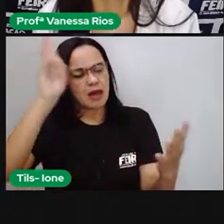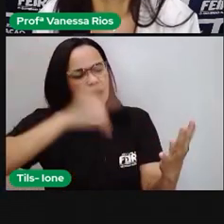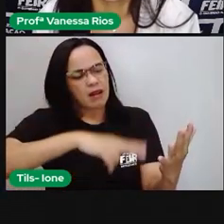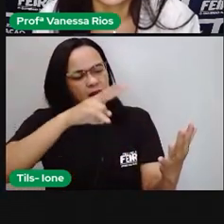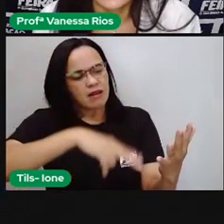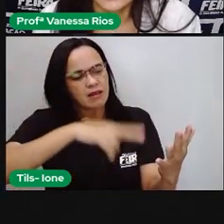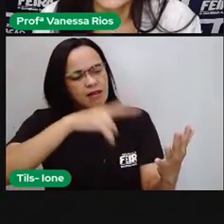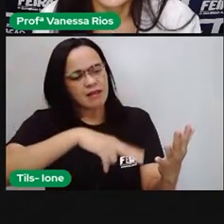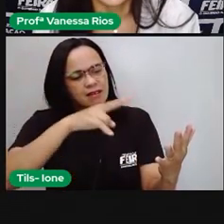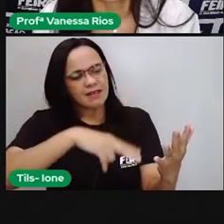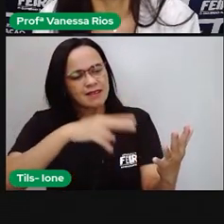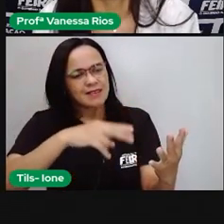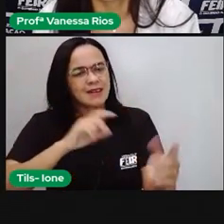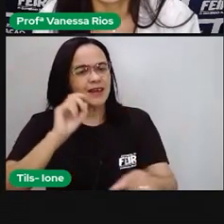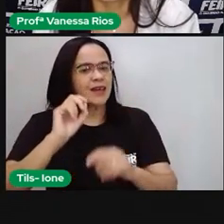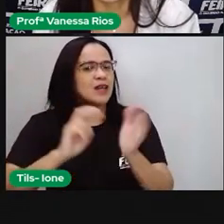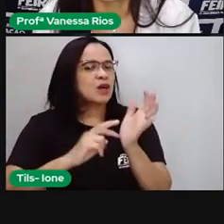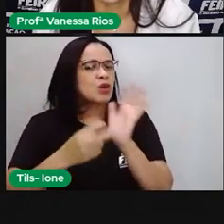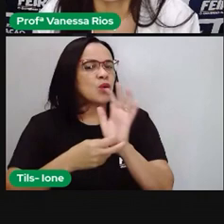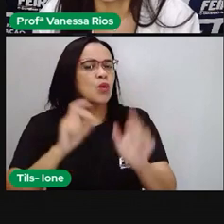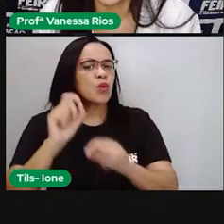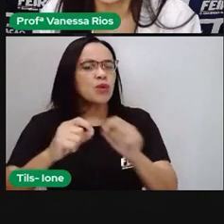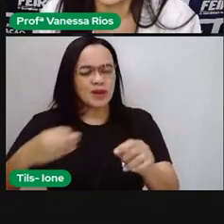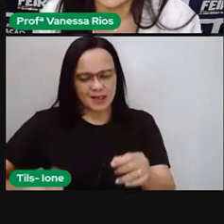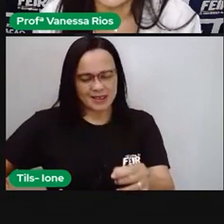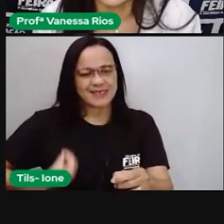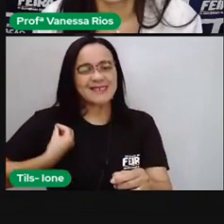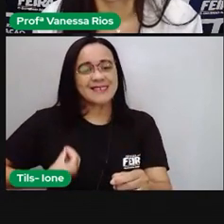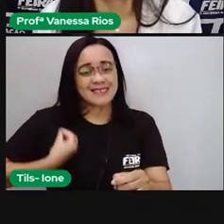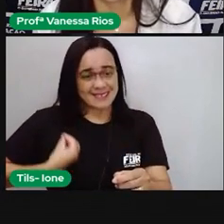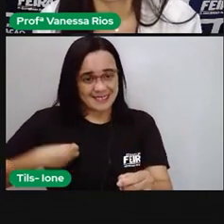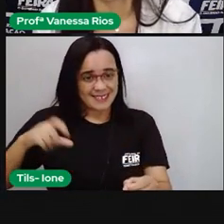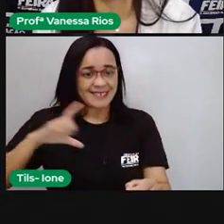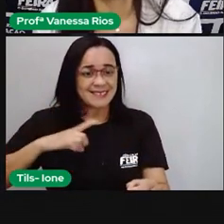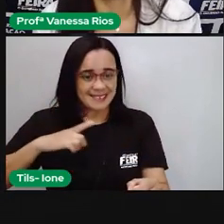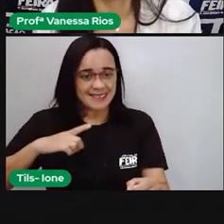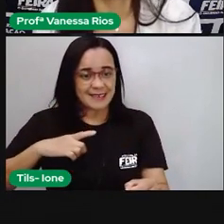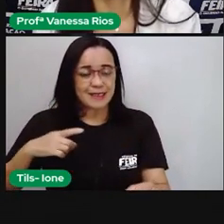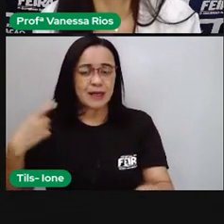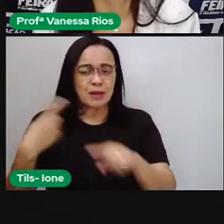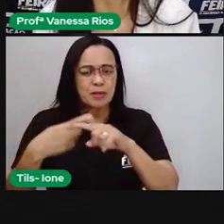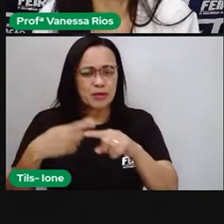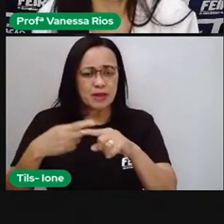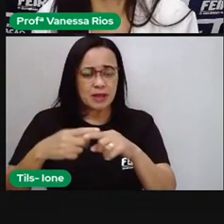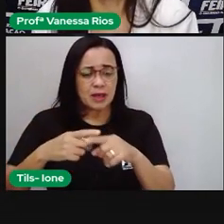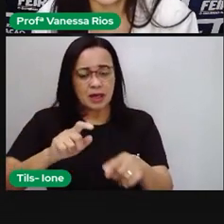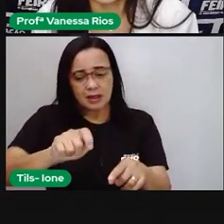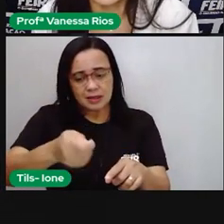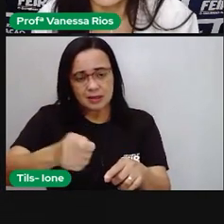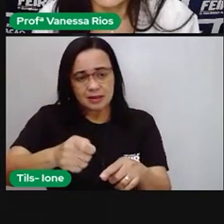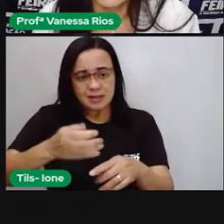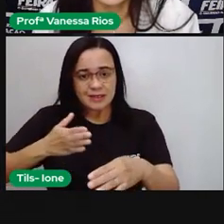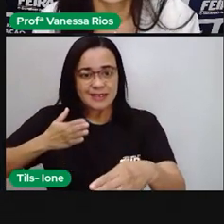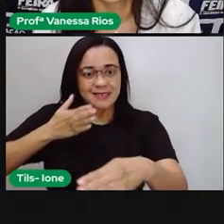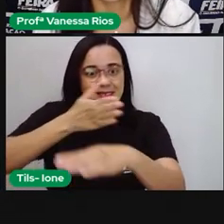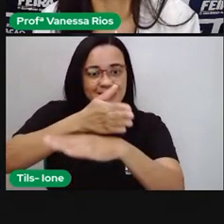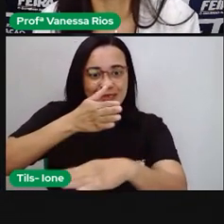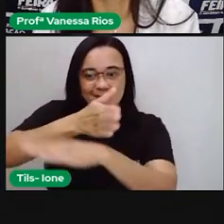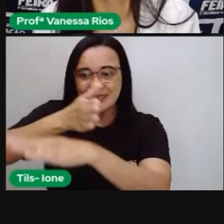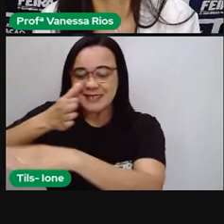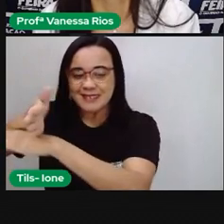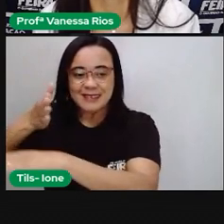existo. A leitura é uma chave de acesso para que a gente conheça sobre vários assuntos,